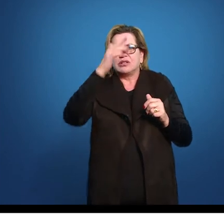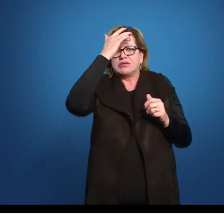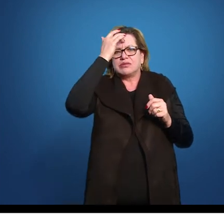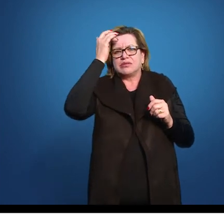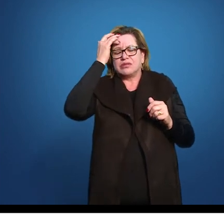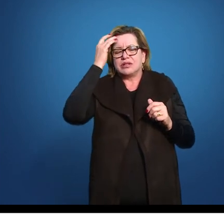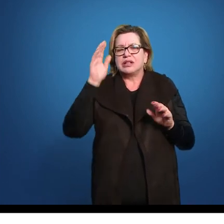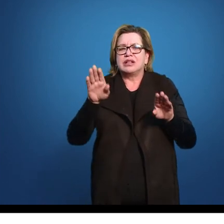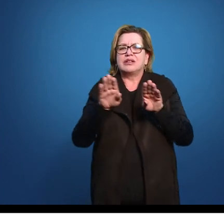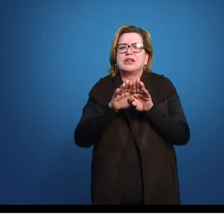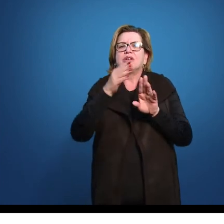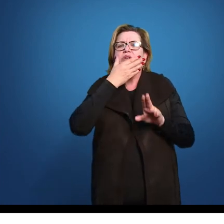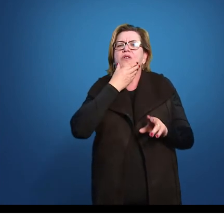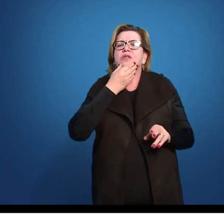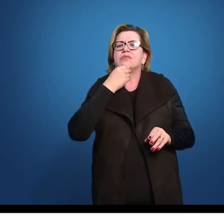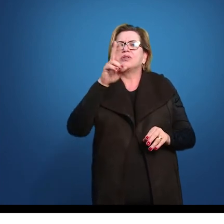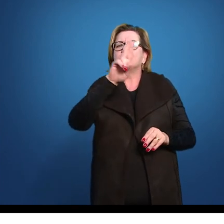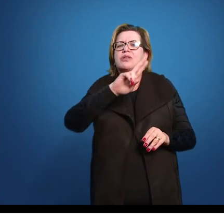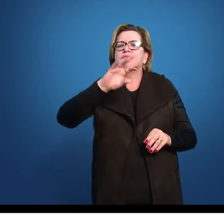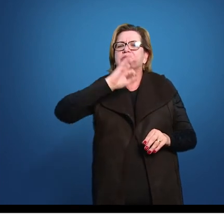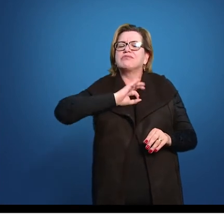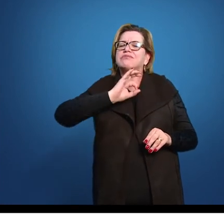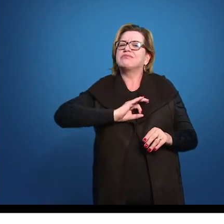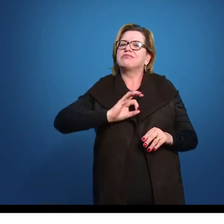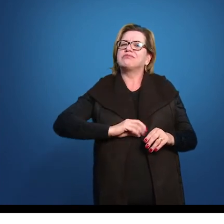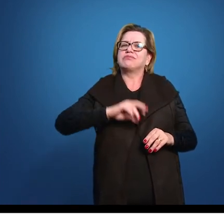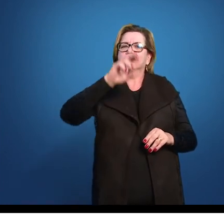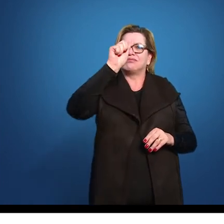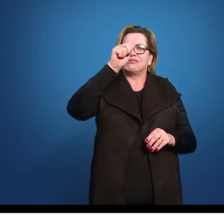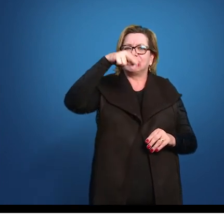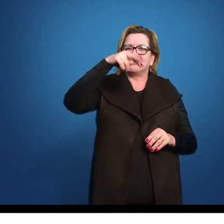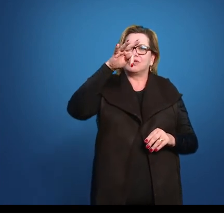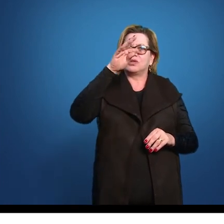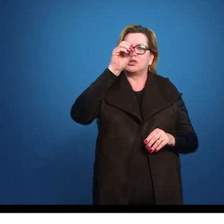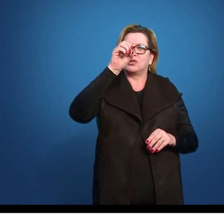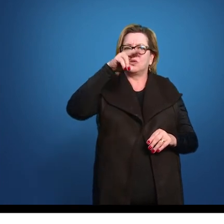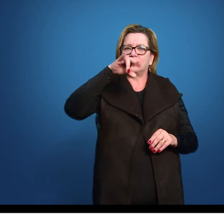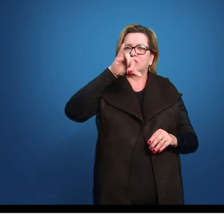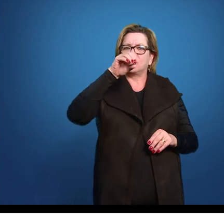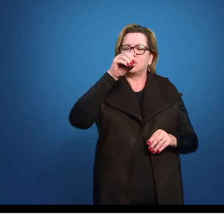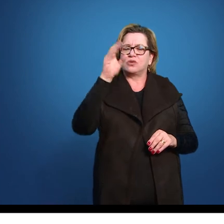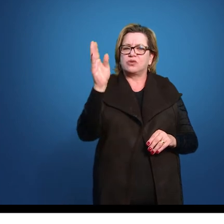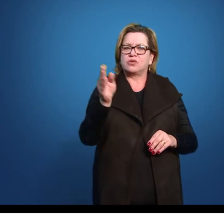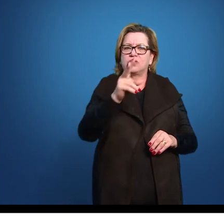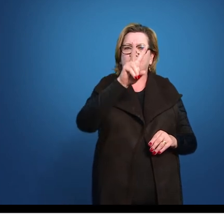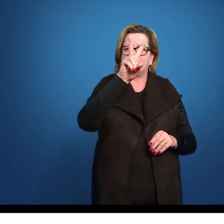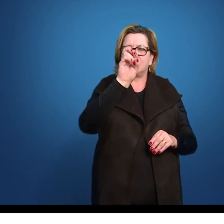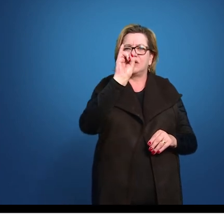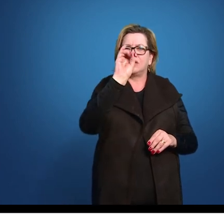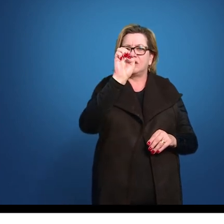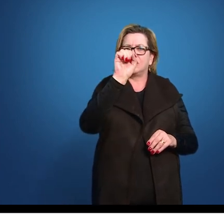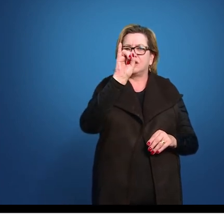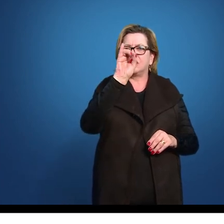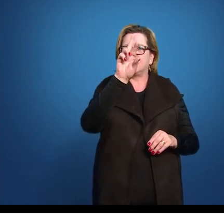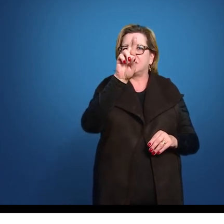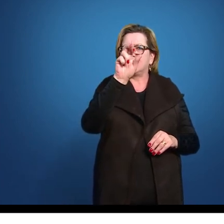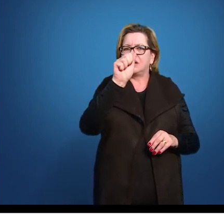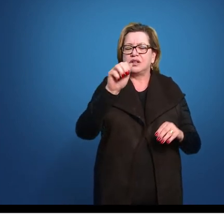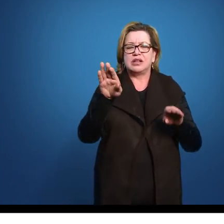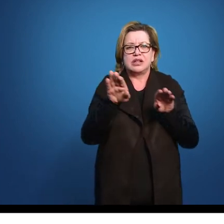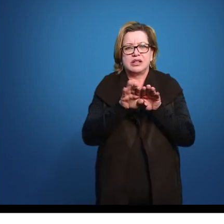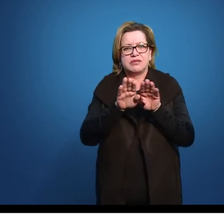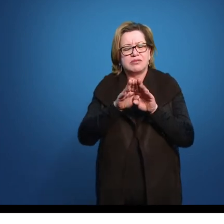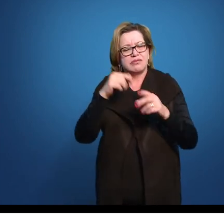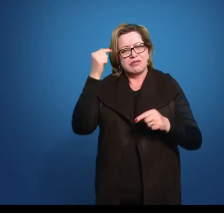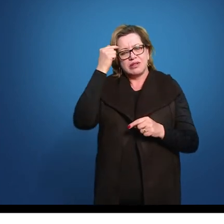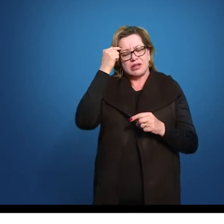Antônio Vieira Que é outra Nossa grande leitura Para pensar O barroco brasileiro Nessa era Das manifestações literárias Como quis